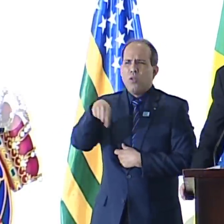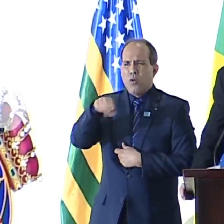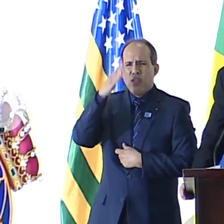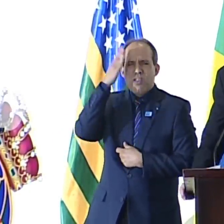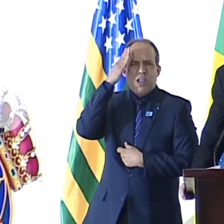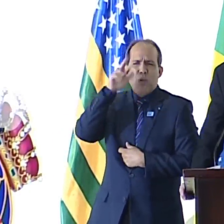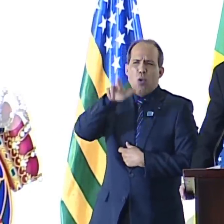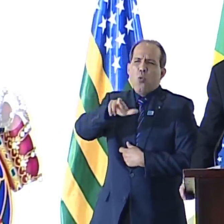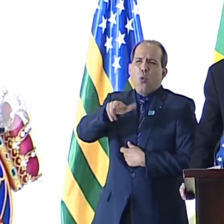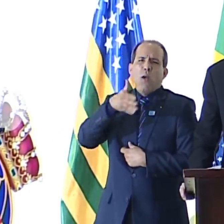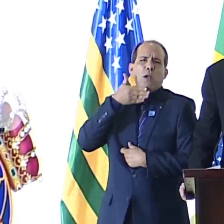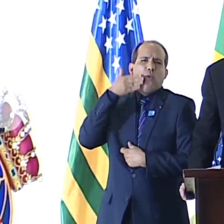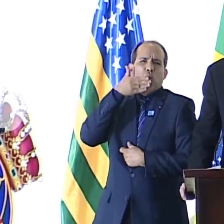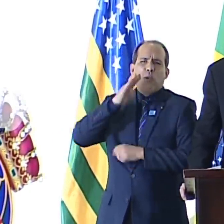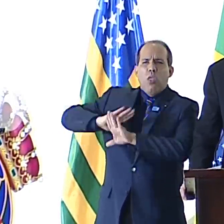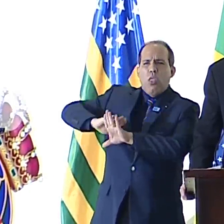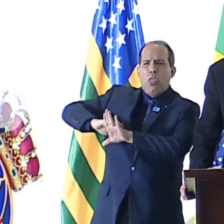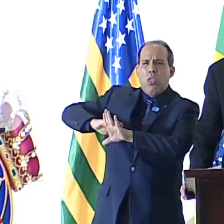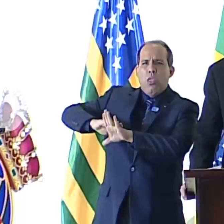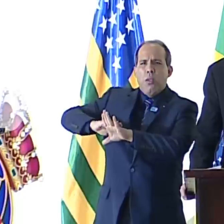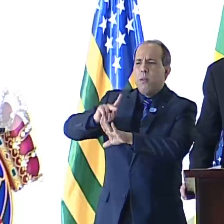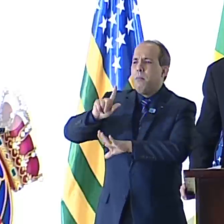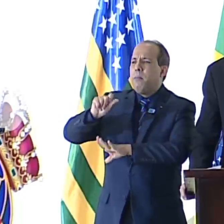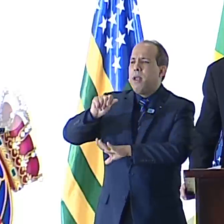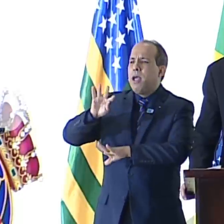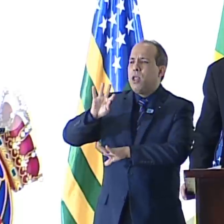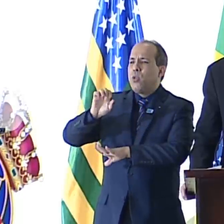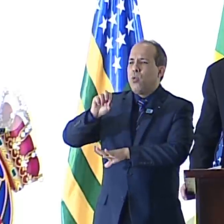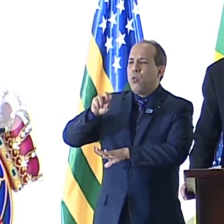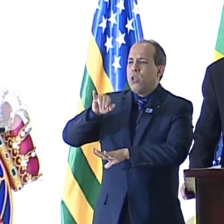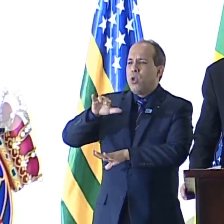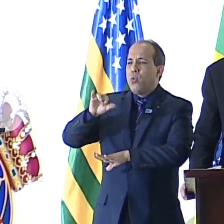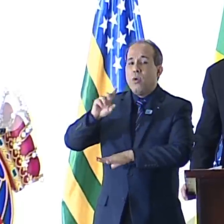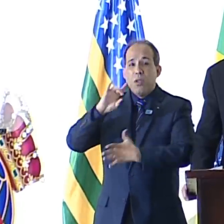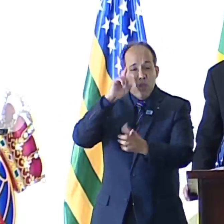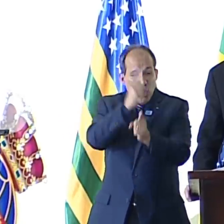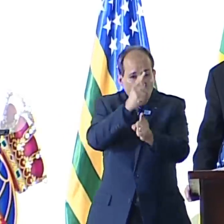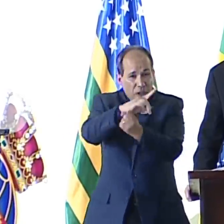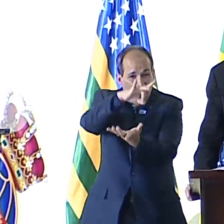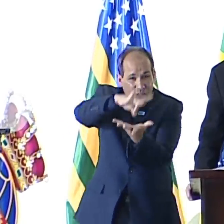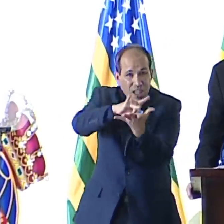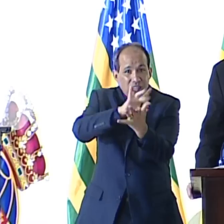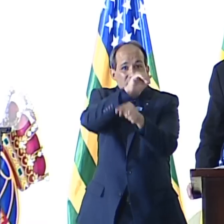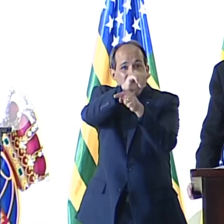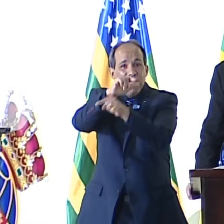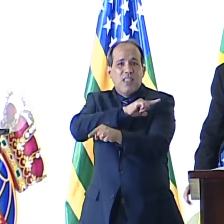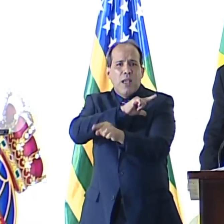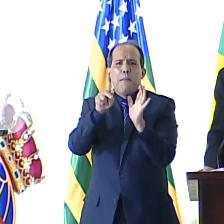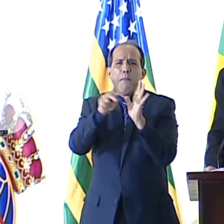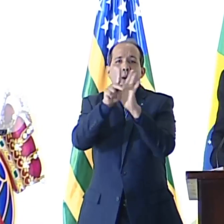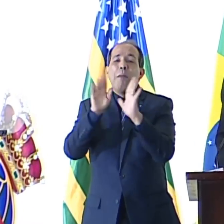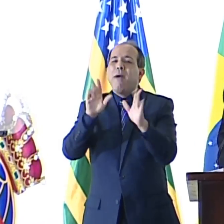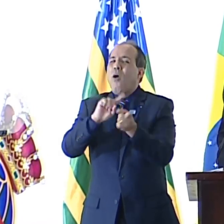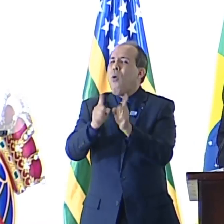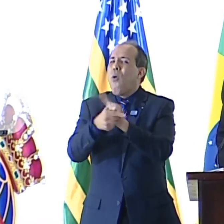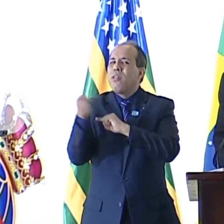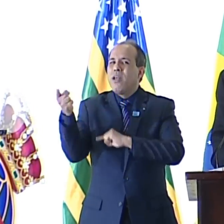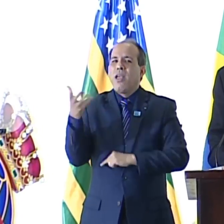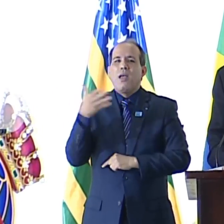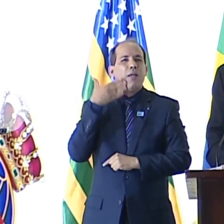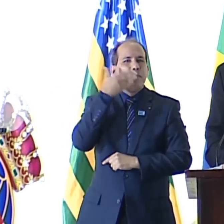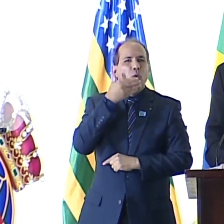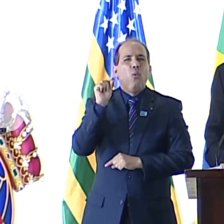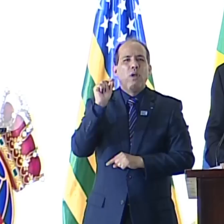dialética dos diálogos platônicos, da busca pela verdade que cada um traz guardada dentro de si, mas a dialética no sentido da